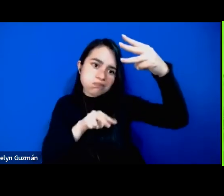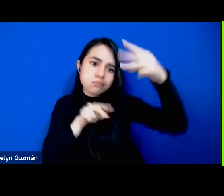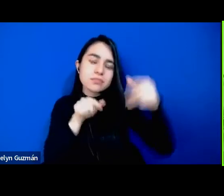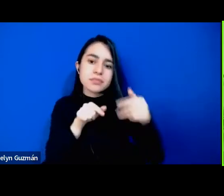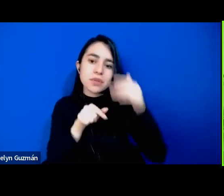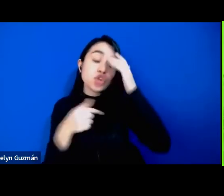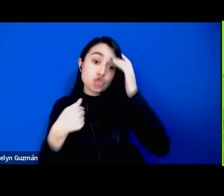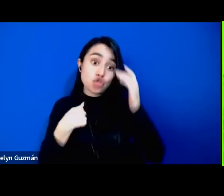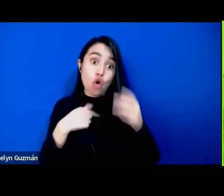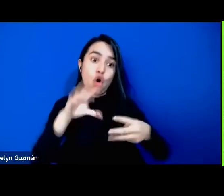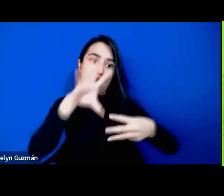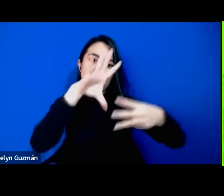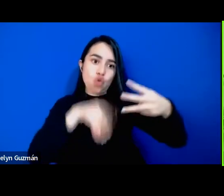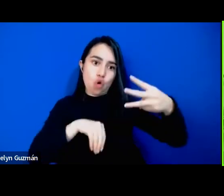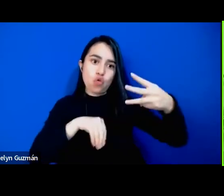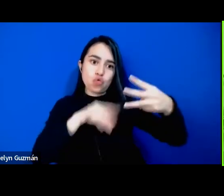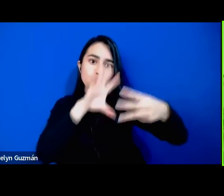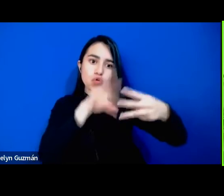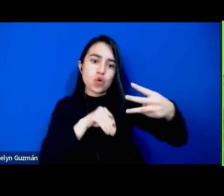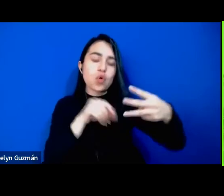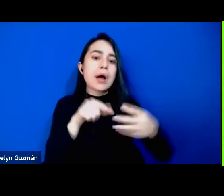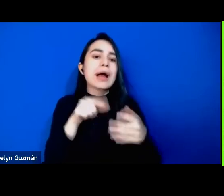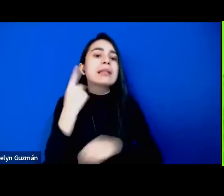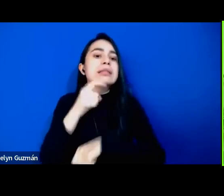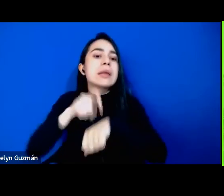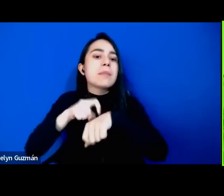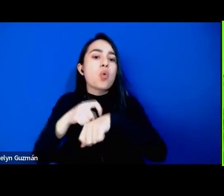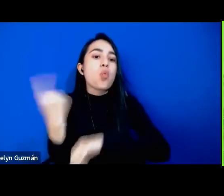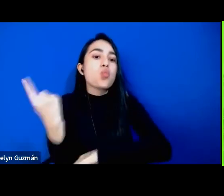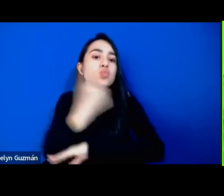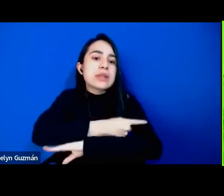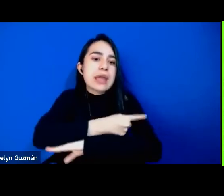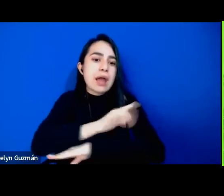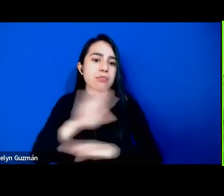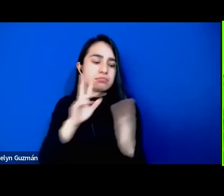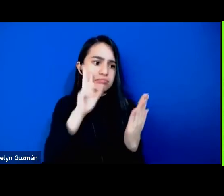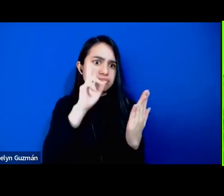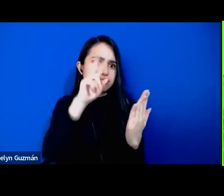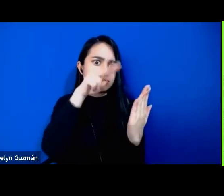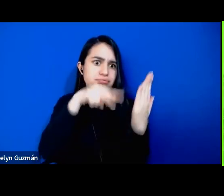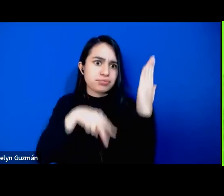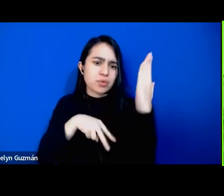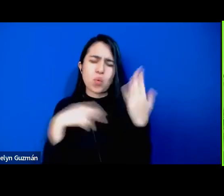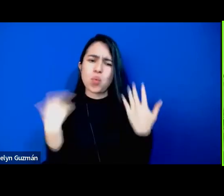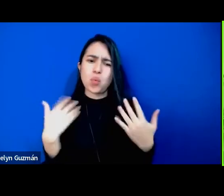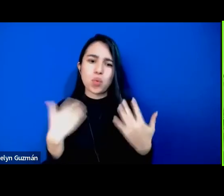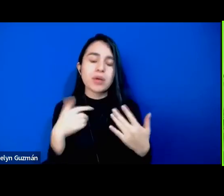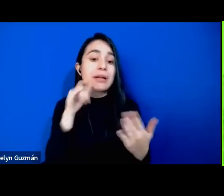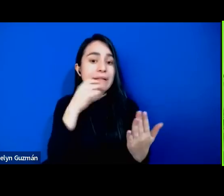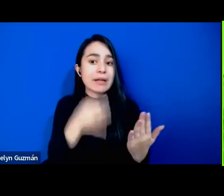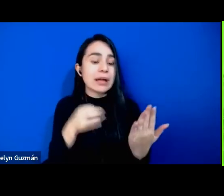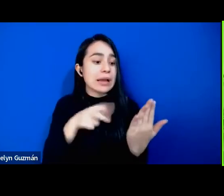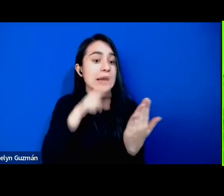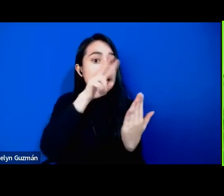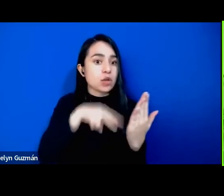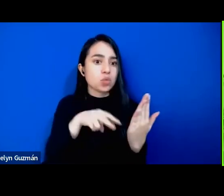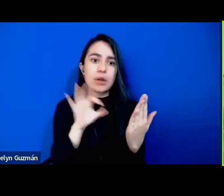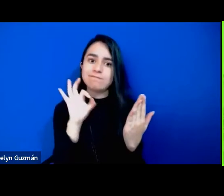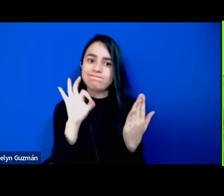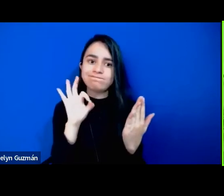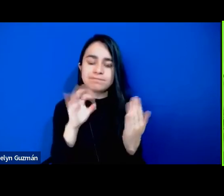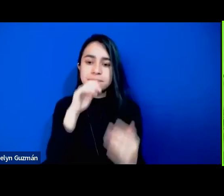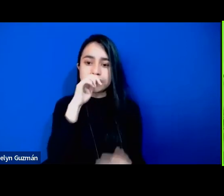lo leí todo y quiero decir que lo leí en un día y fue increíble un viaje increíble y se puede hacer porque es una lectura buenísima